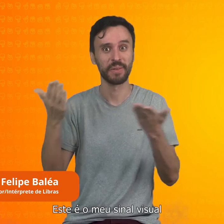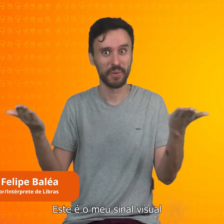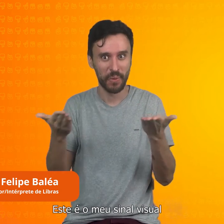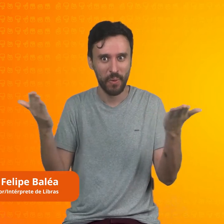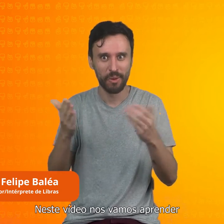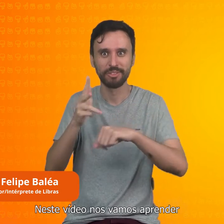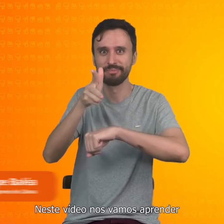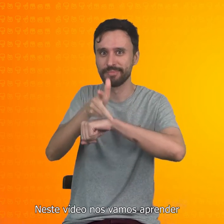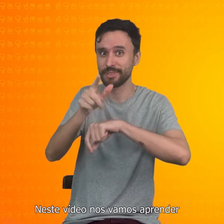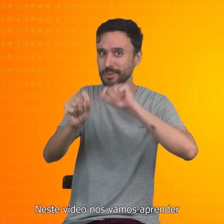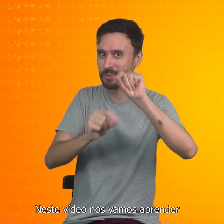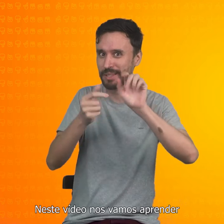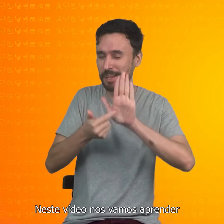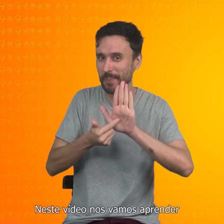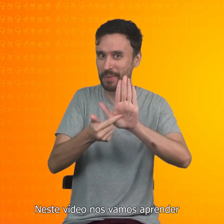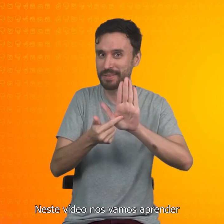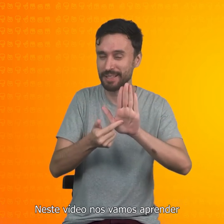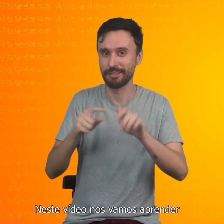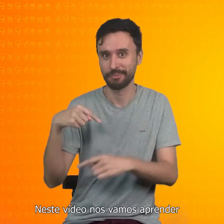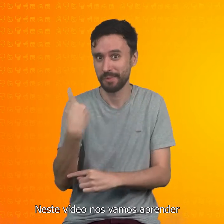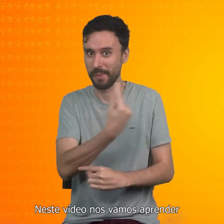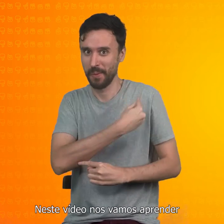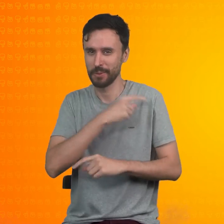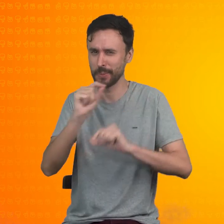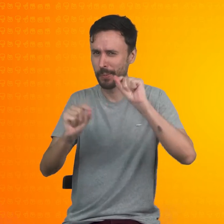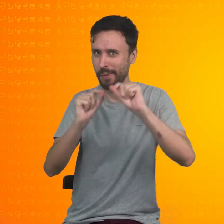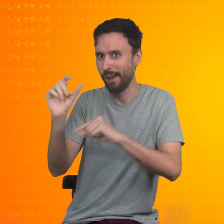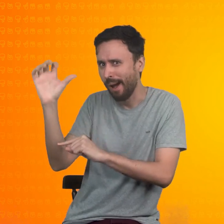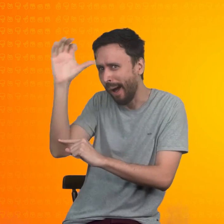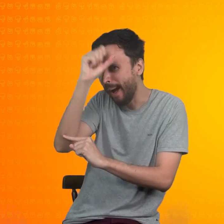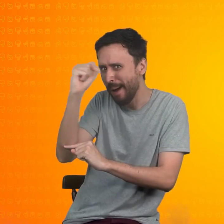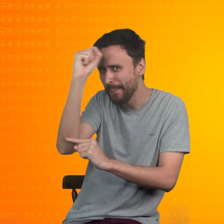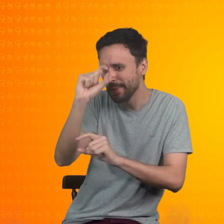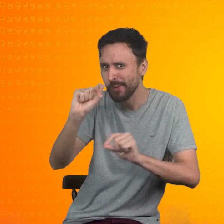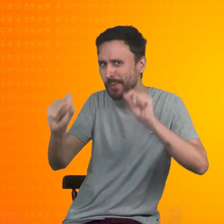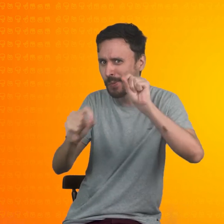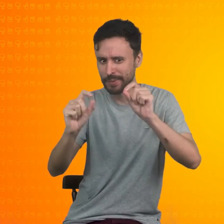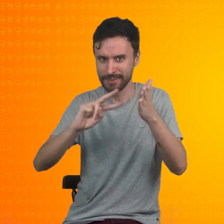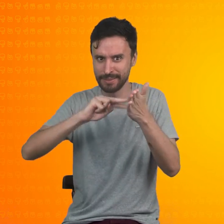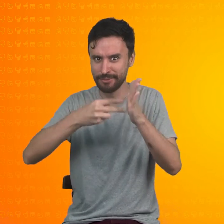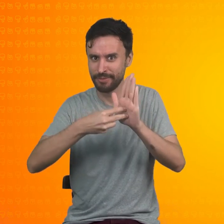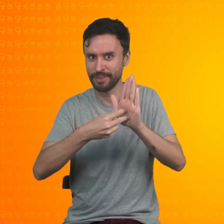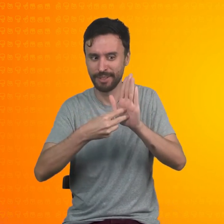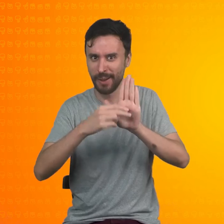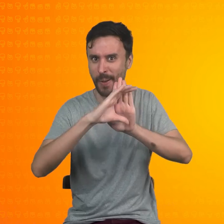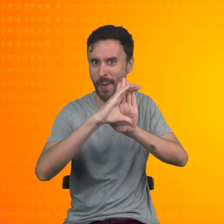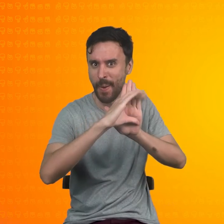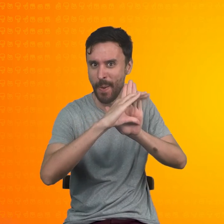Neste vídeo, nós vamos aprender o que